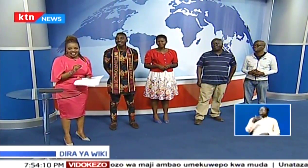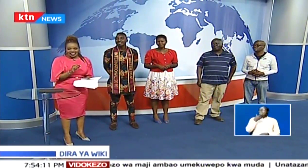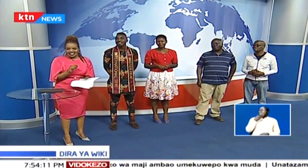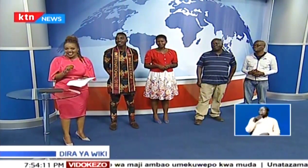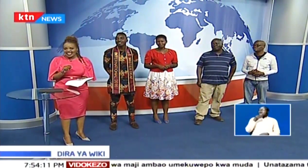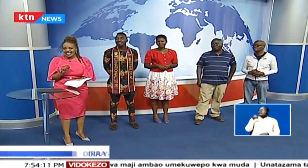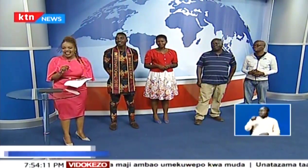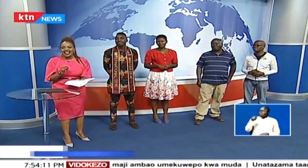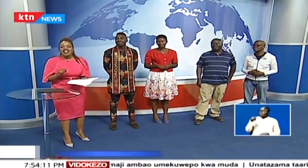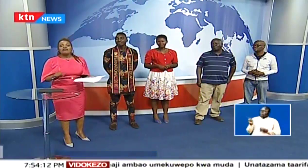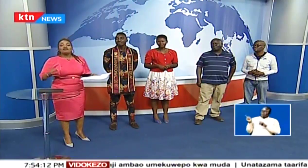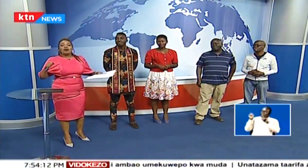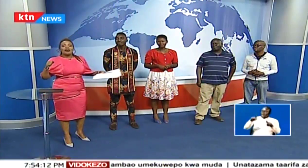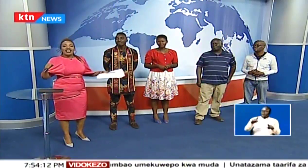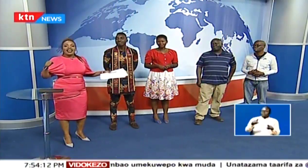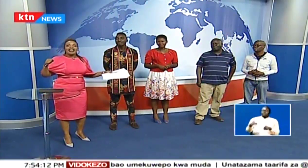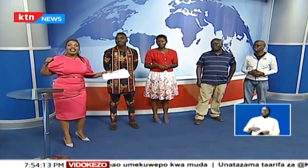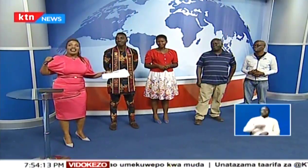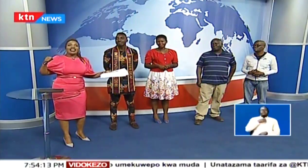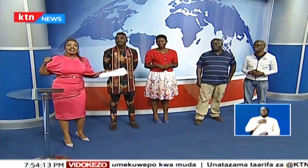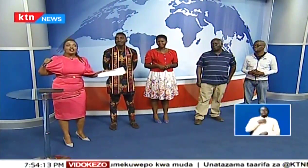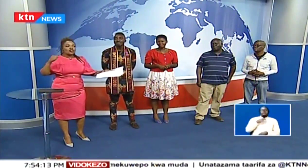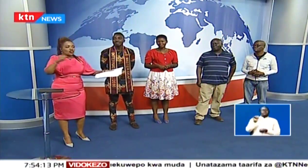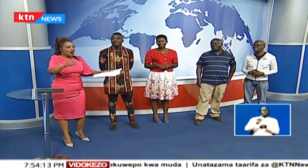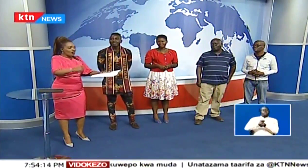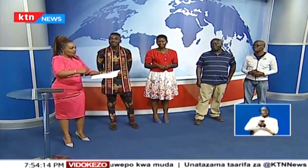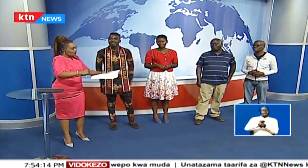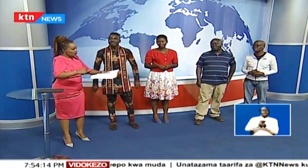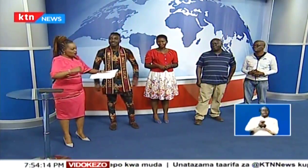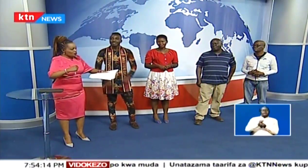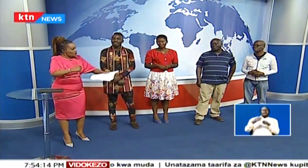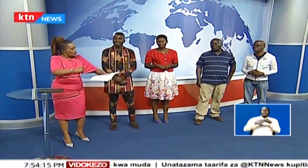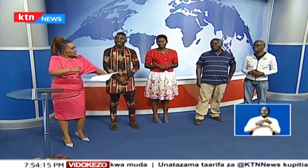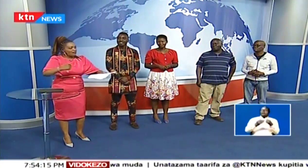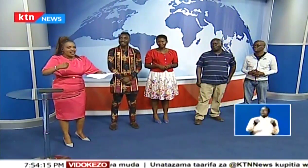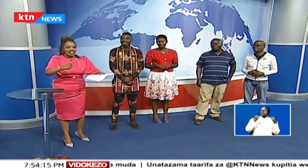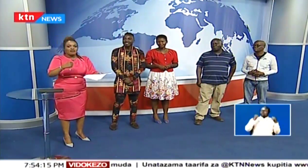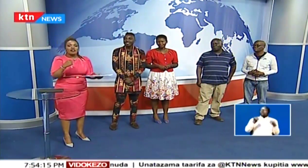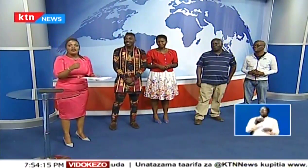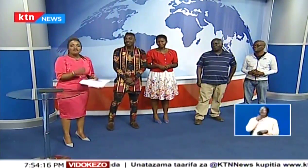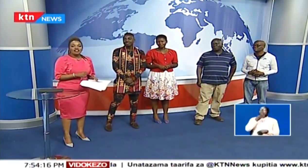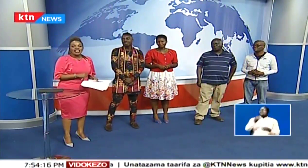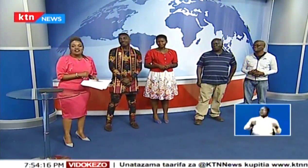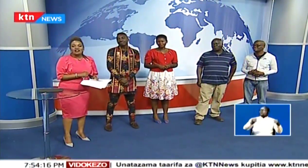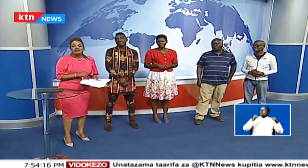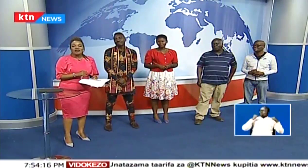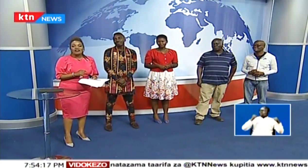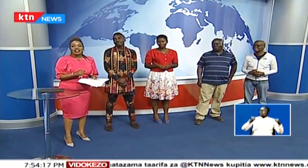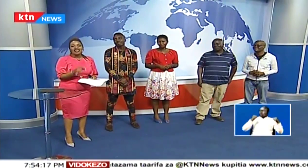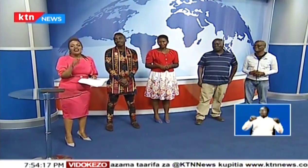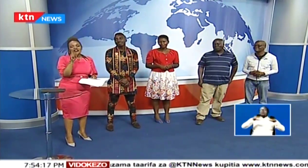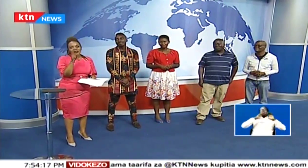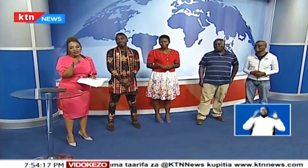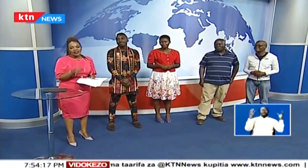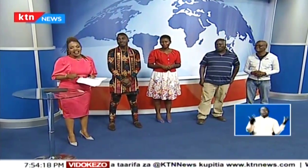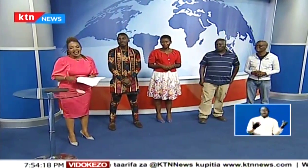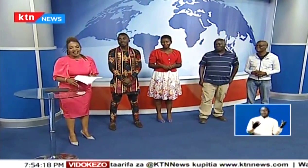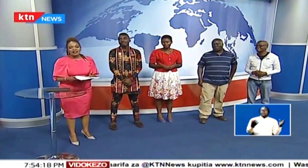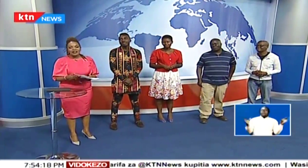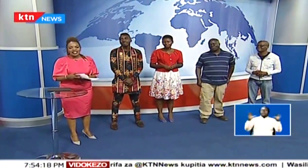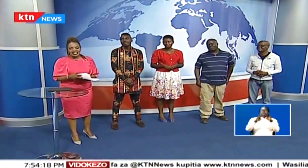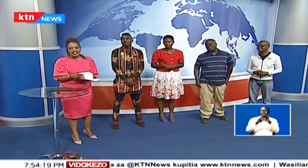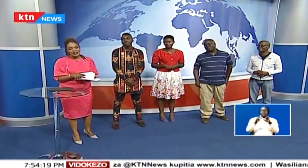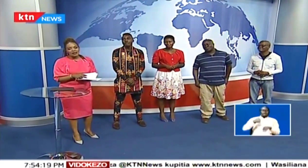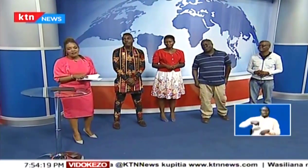Zaidrunas, Savikas. Mtu ambaye ni strong. Strong tunasemaaji. Mwenye nguvu zaidi ulimwenguni. Utakuwa